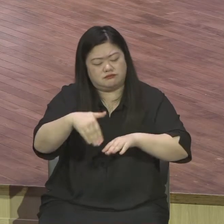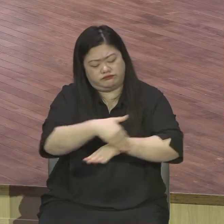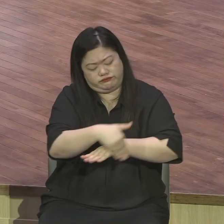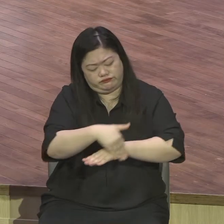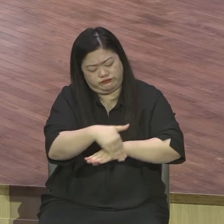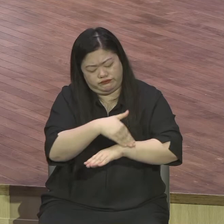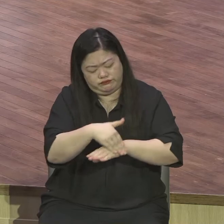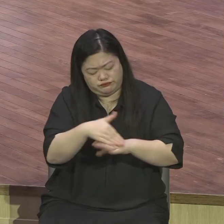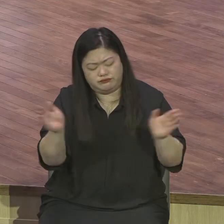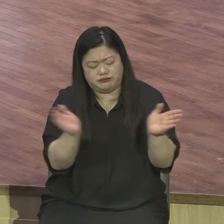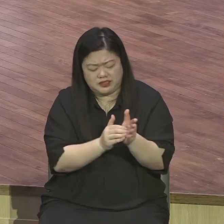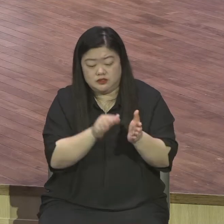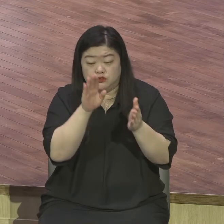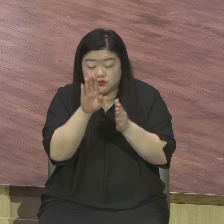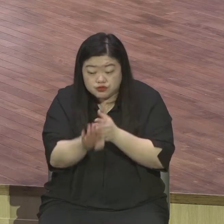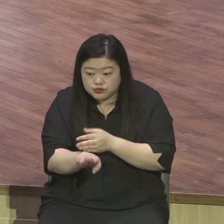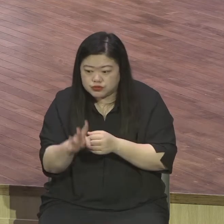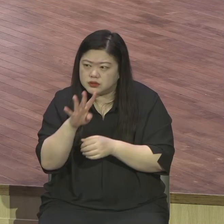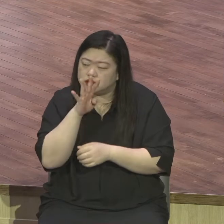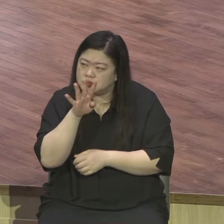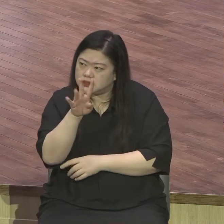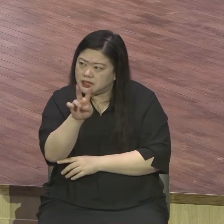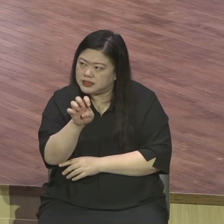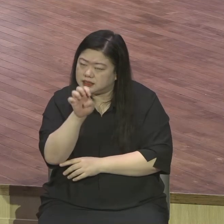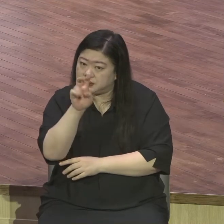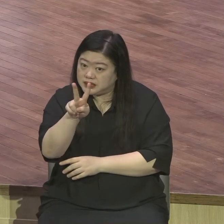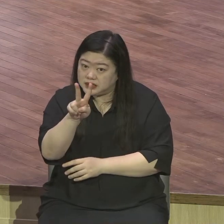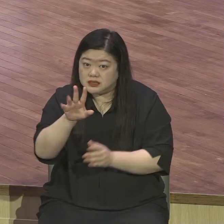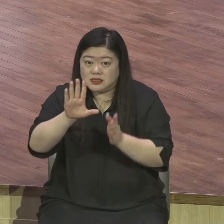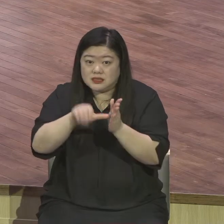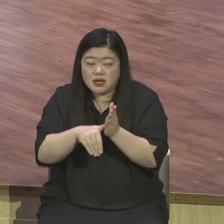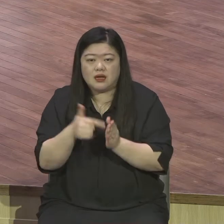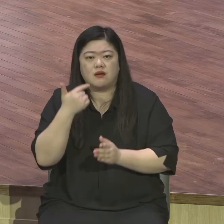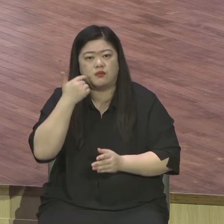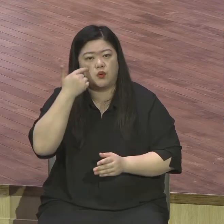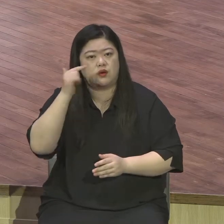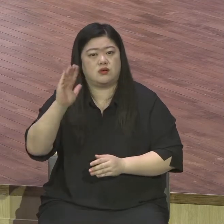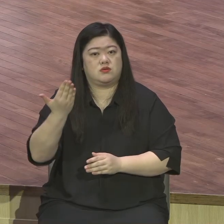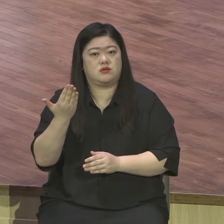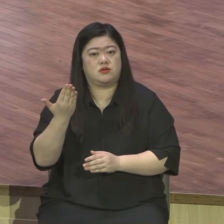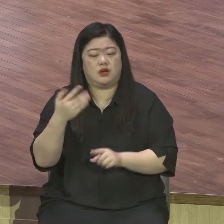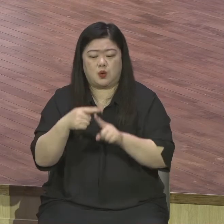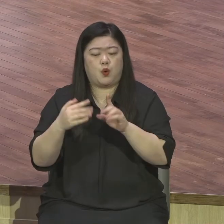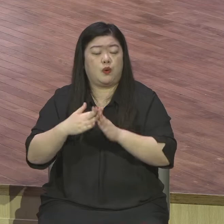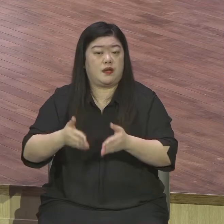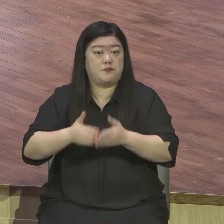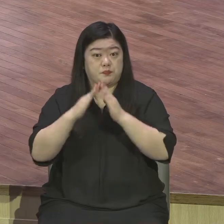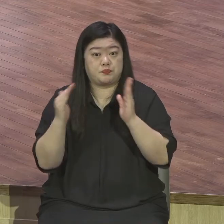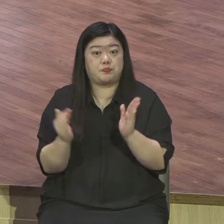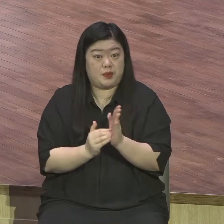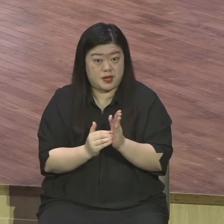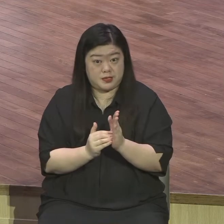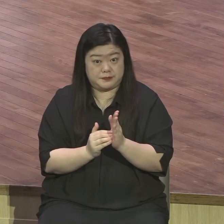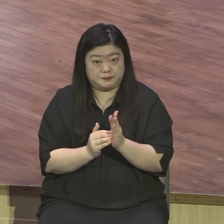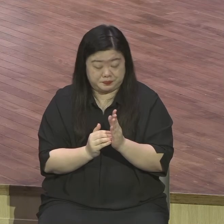부르심에 대해서 40에 부르심에 대해서 하던 사업 다 쳐버리고 빈손으로